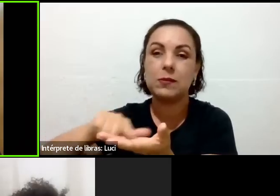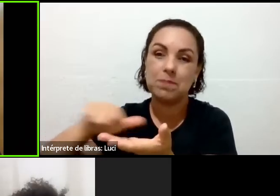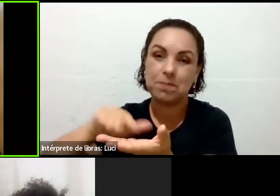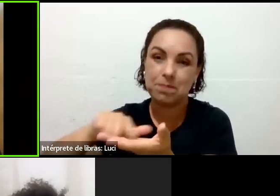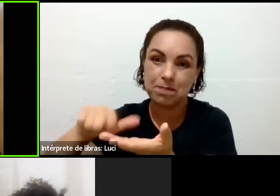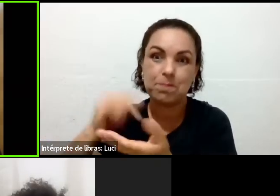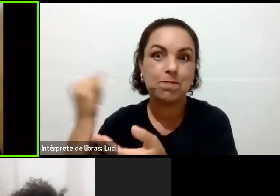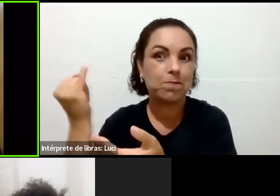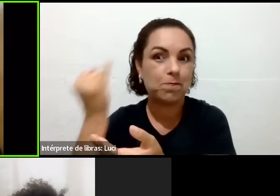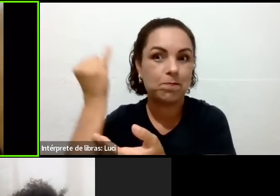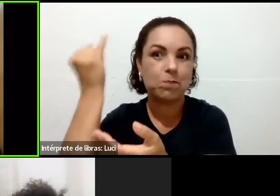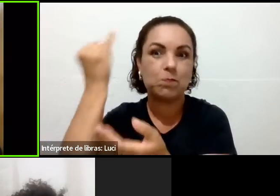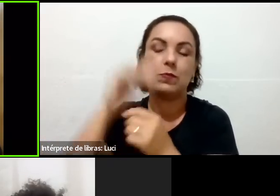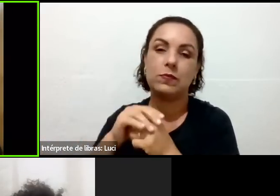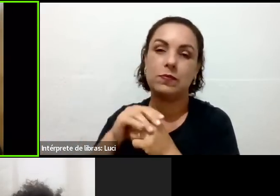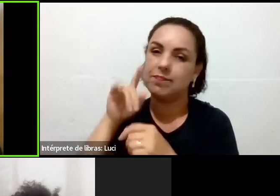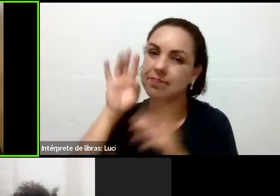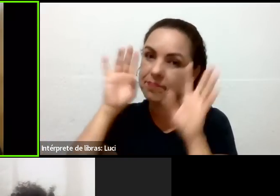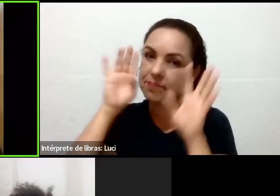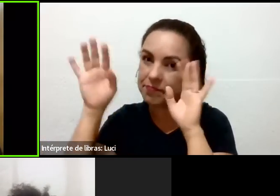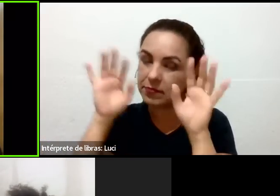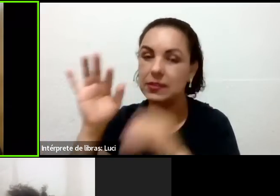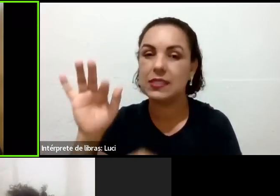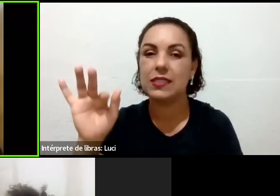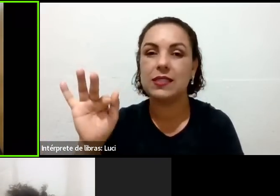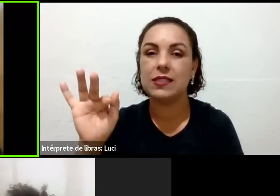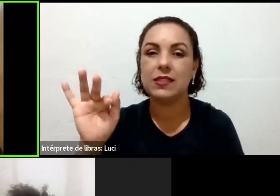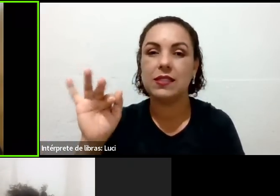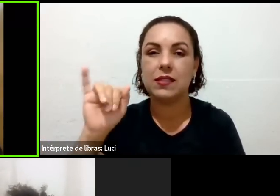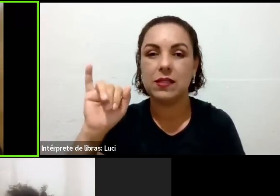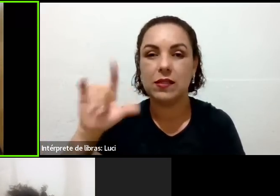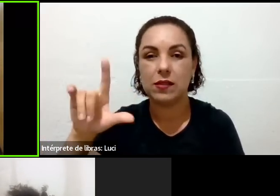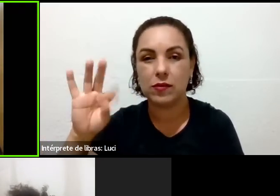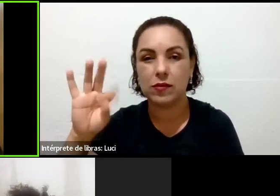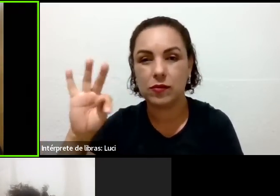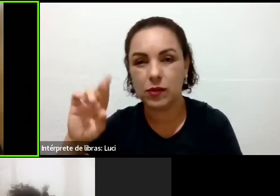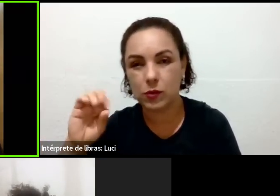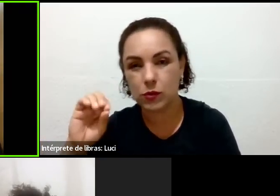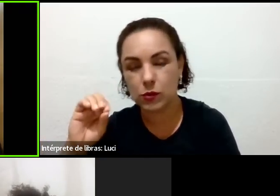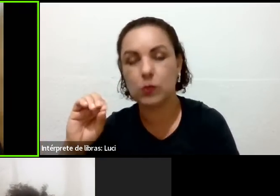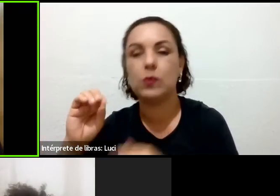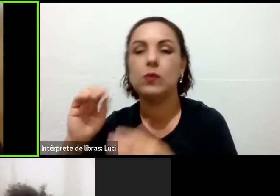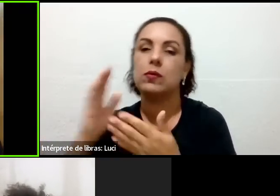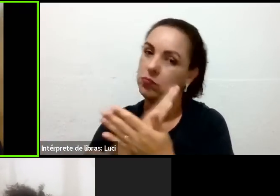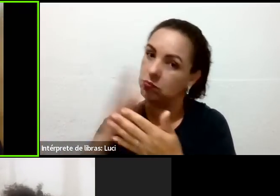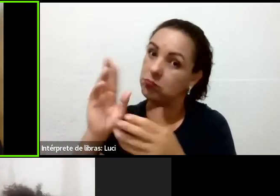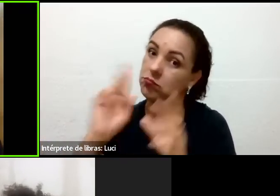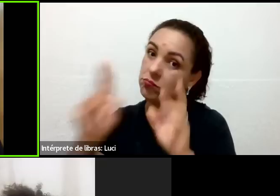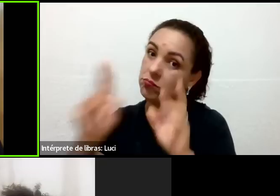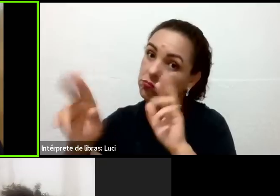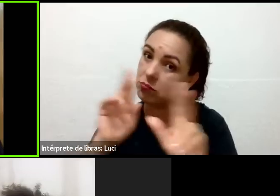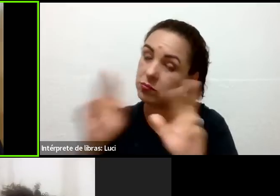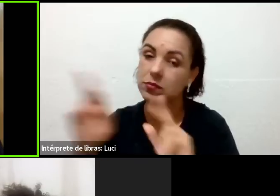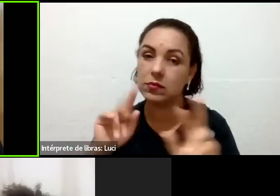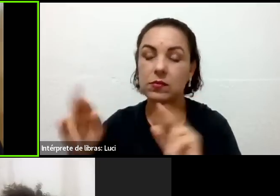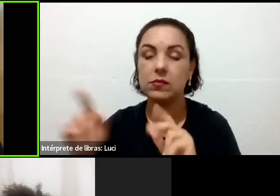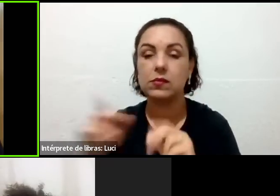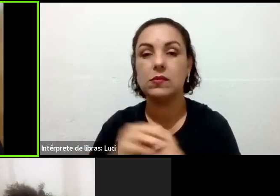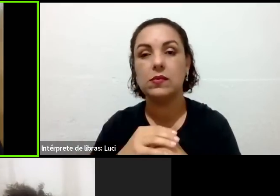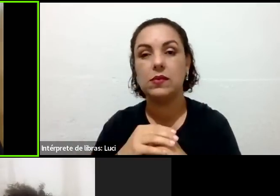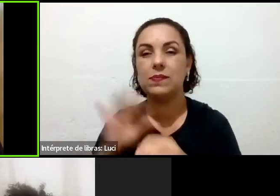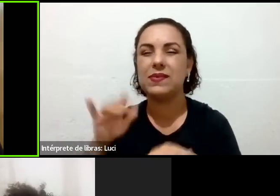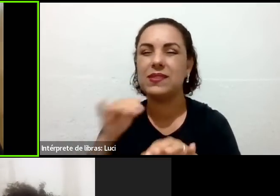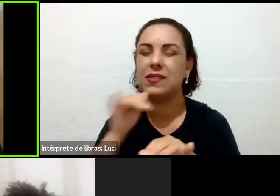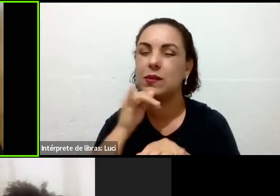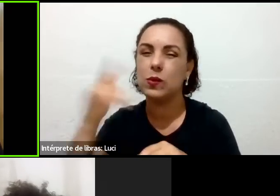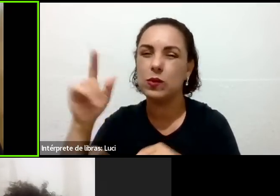Já que aqueles filtros de geladeira, que você liga na tomada, a água já vem direto, a pessoa tem que colocar um redutor